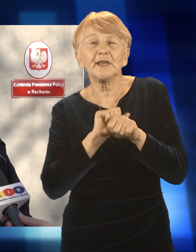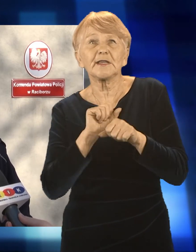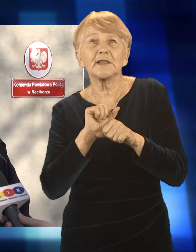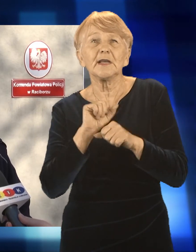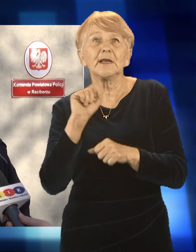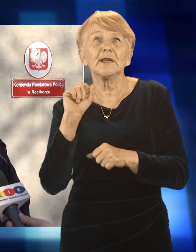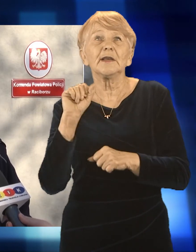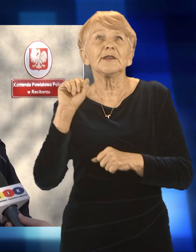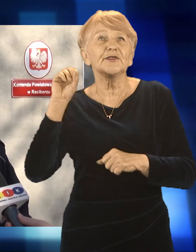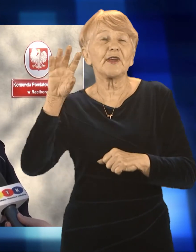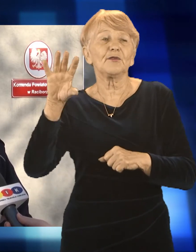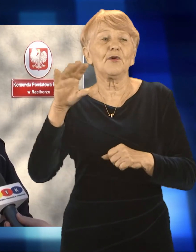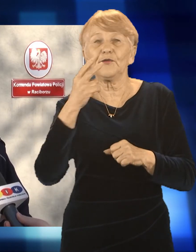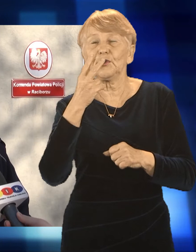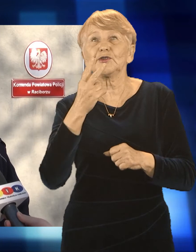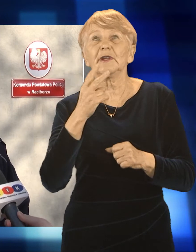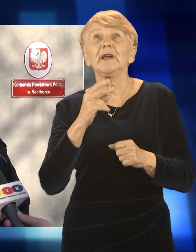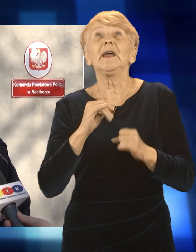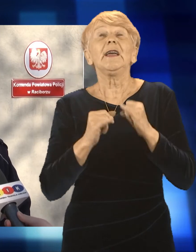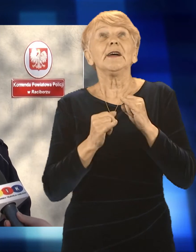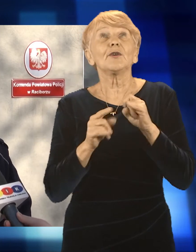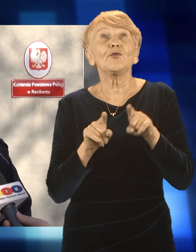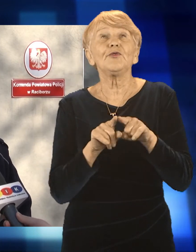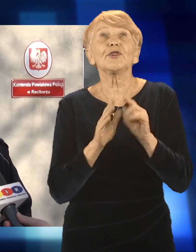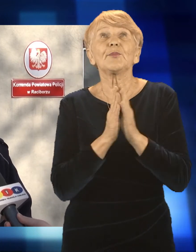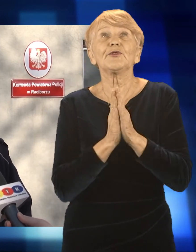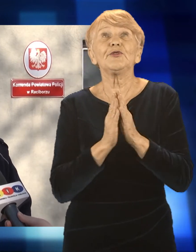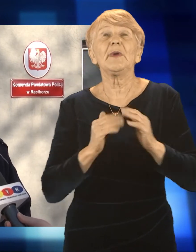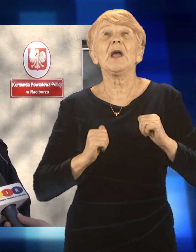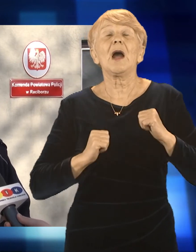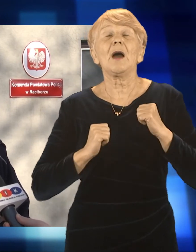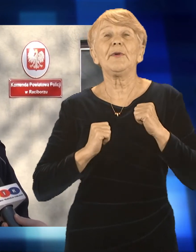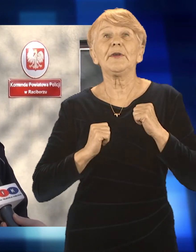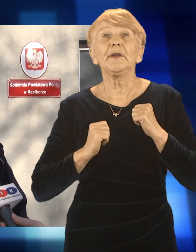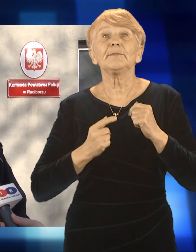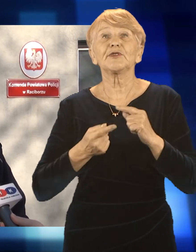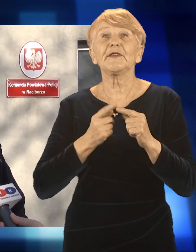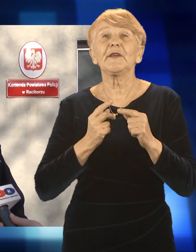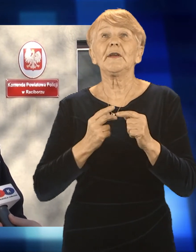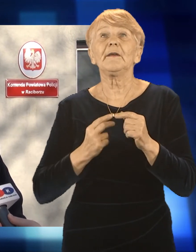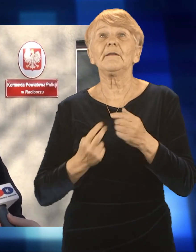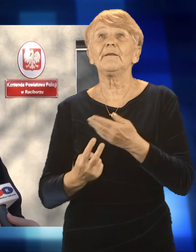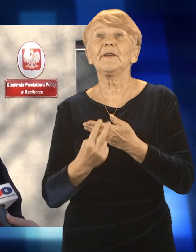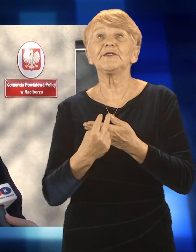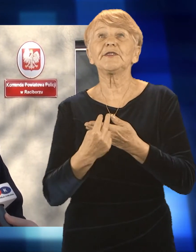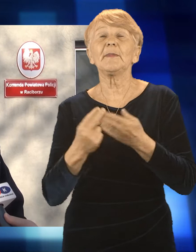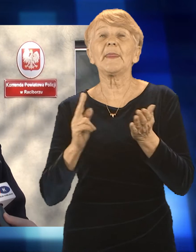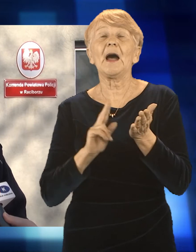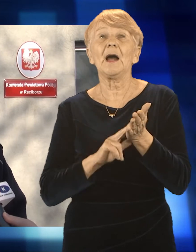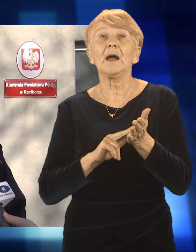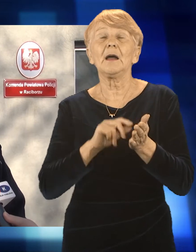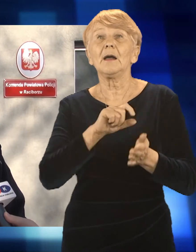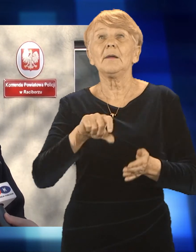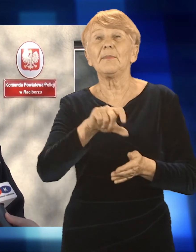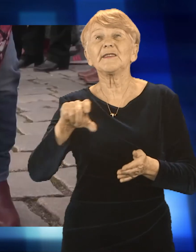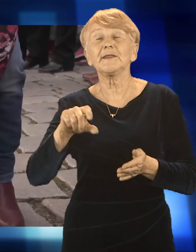się, czy kierowca nadjeżdżającego pojazdu nas widzi i czy zdąży bezpiecznie wyhamować swój pojazd, bo zdrowie jest